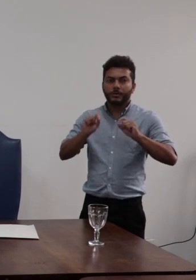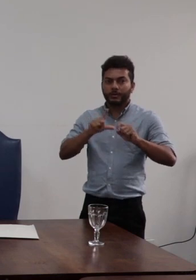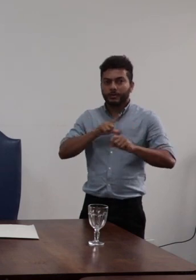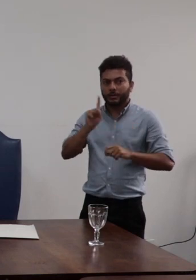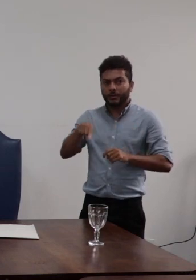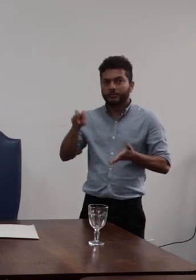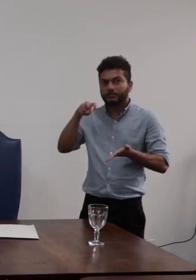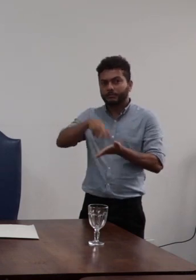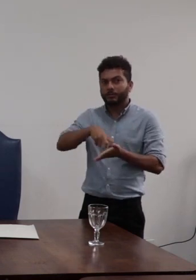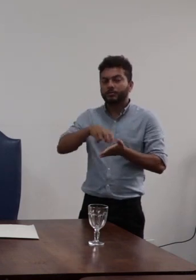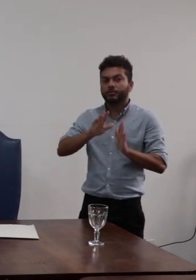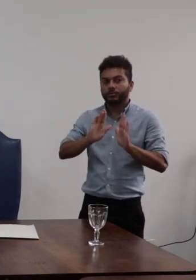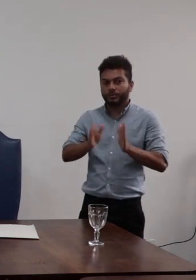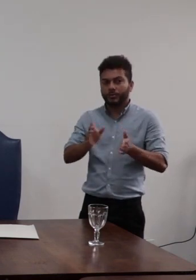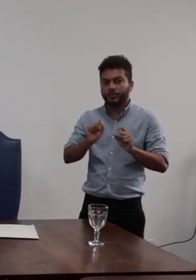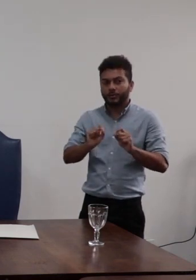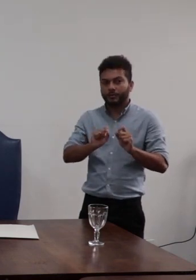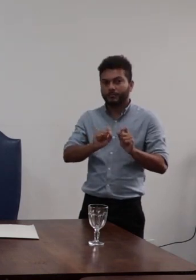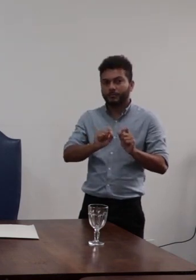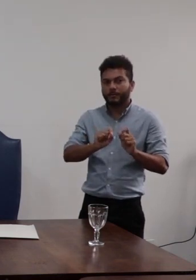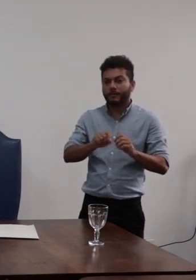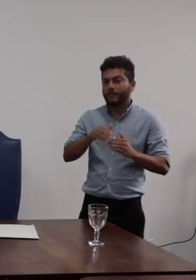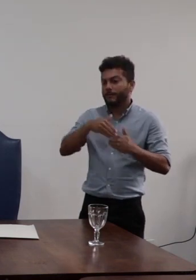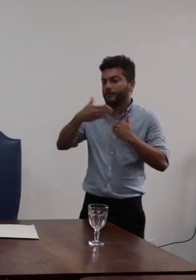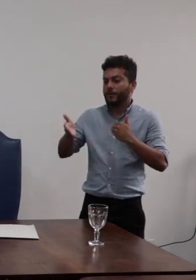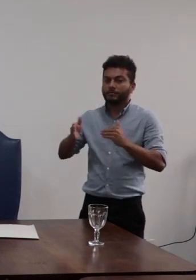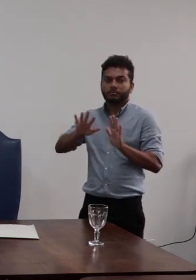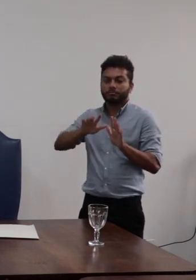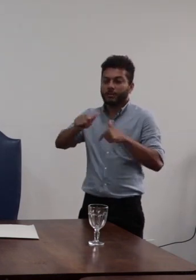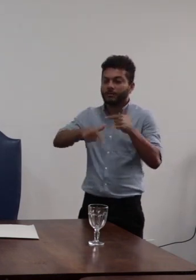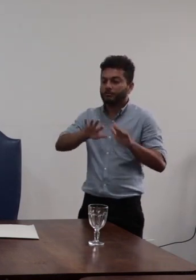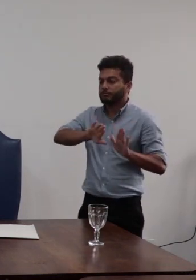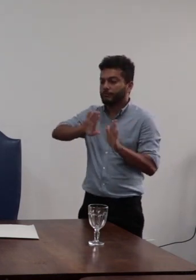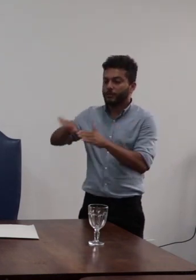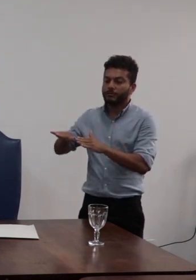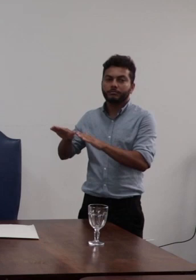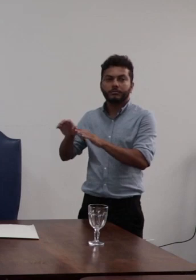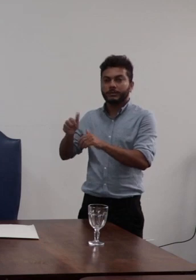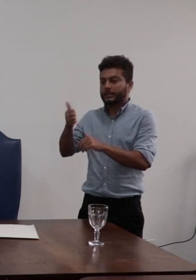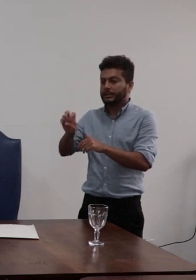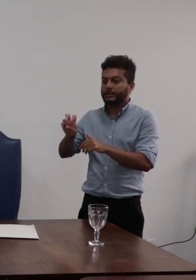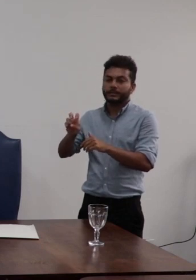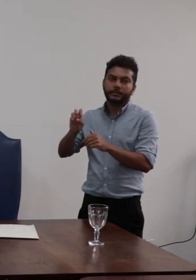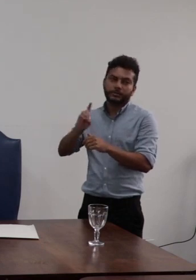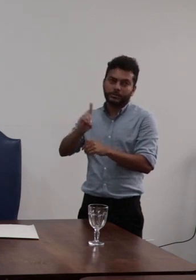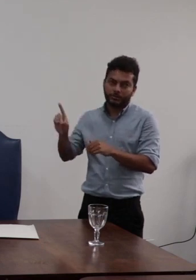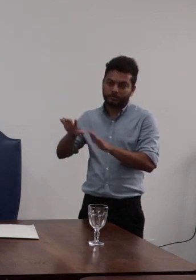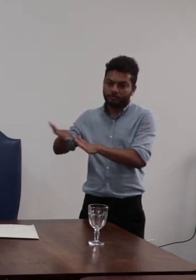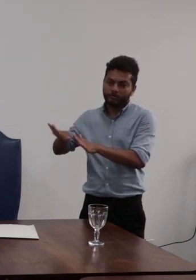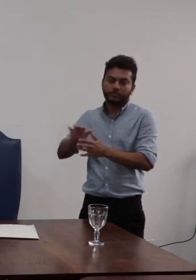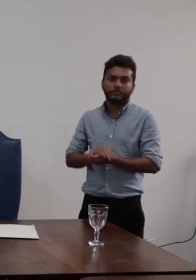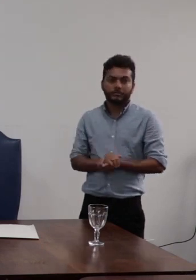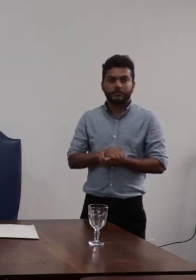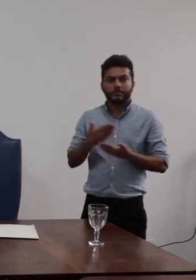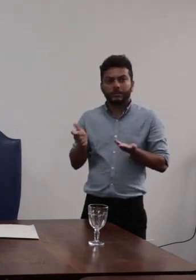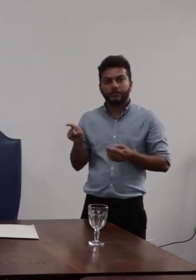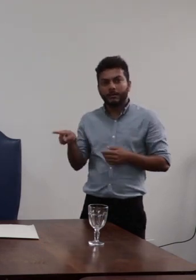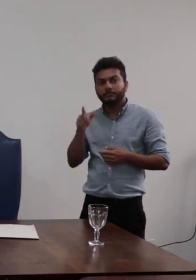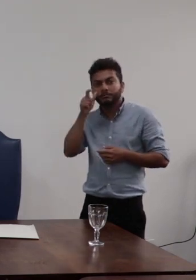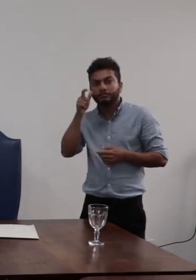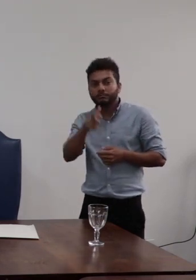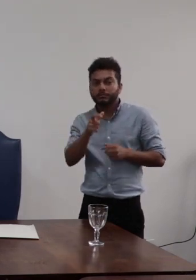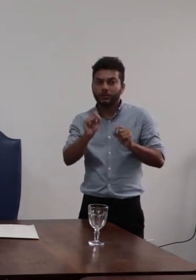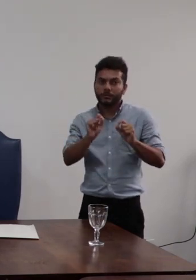penalidade de suspensão de 15 dias o interessado dentro do prazo recorreu e